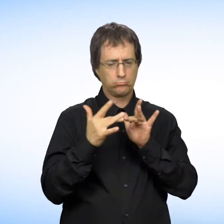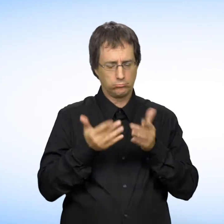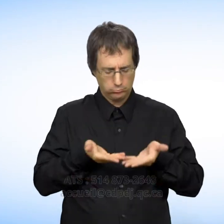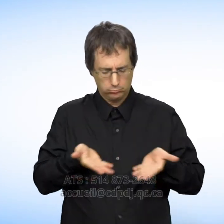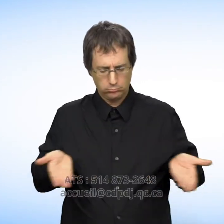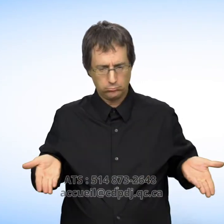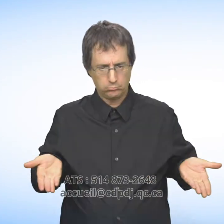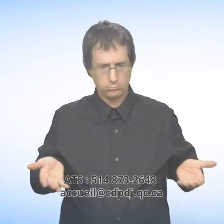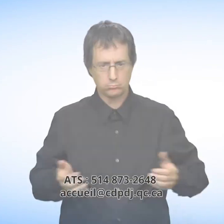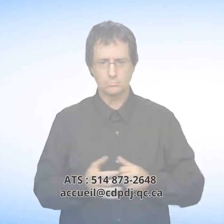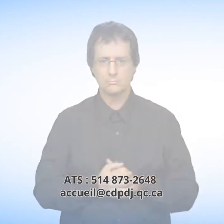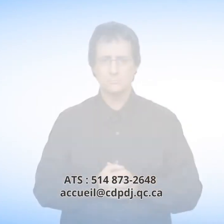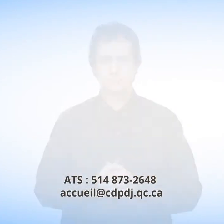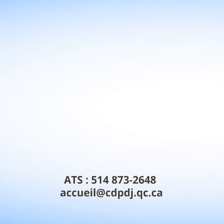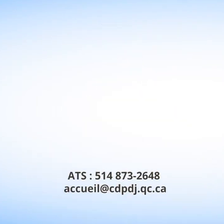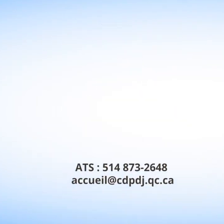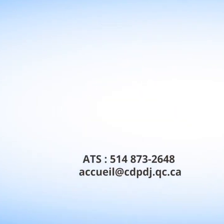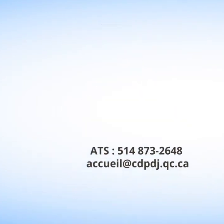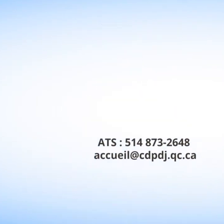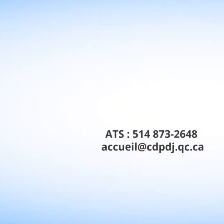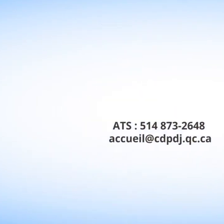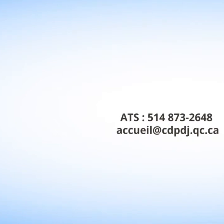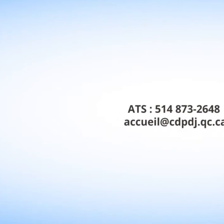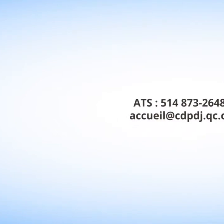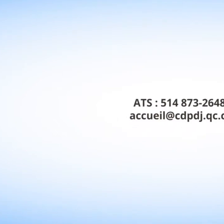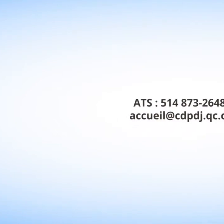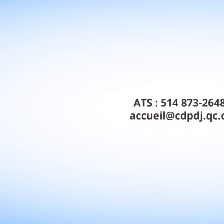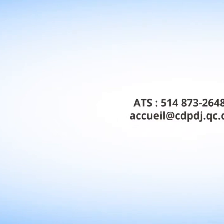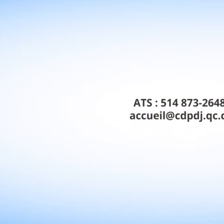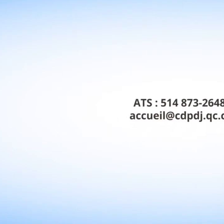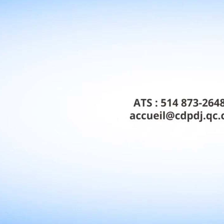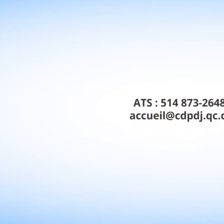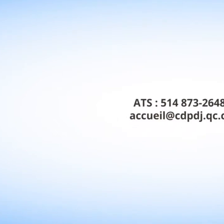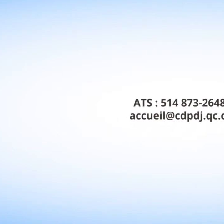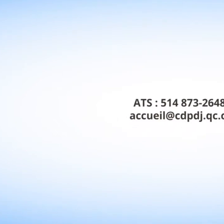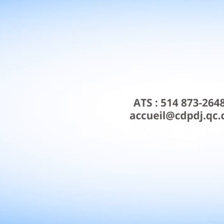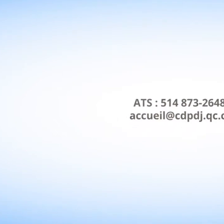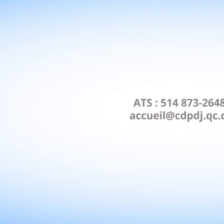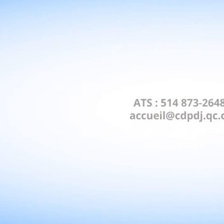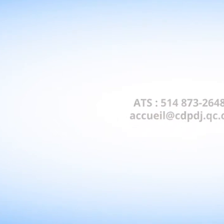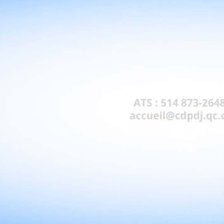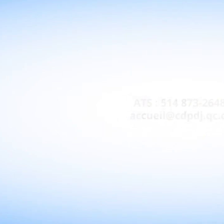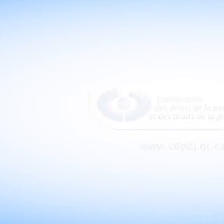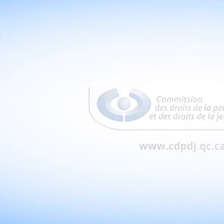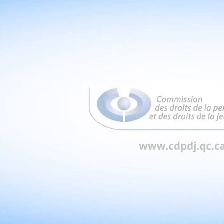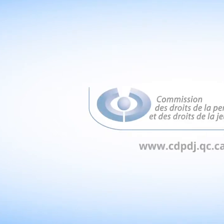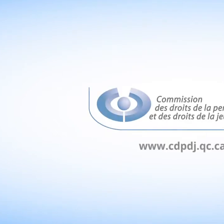contactez-nous par ATS au 514-873-2648 ou par courriel à accueil à commercial